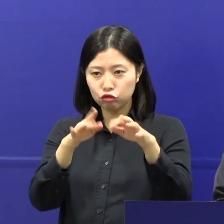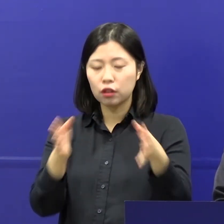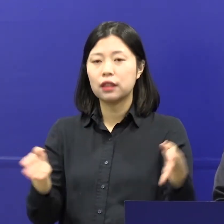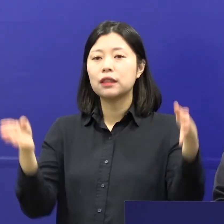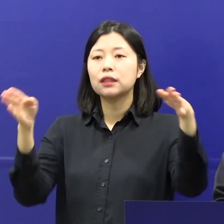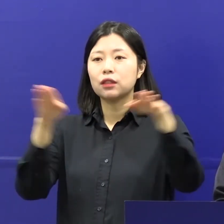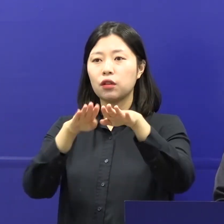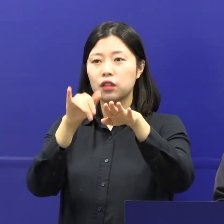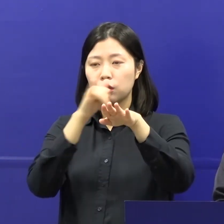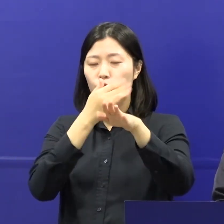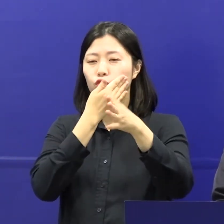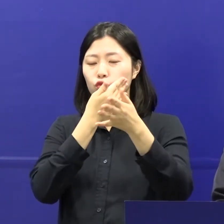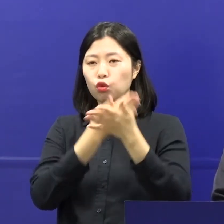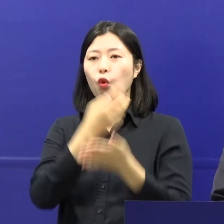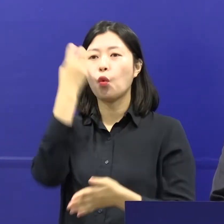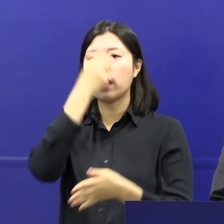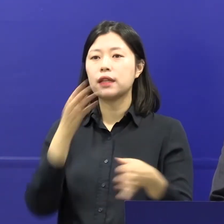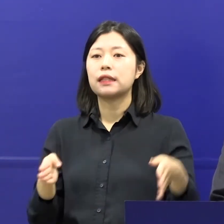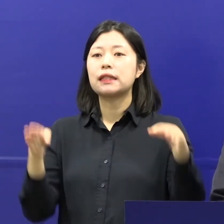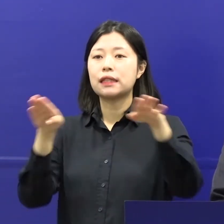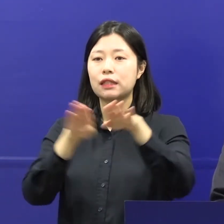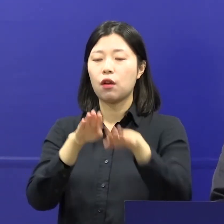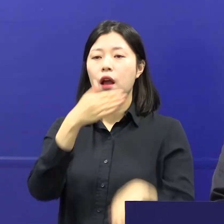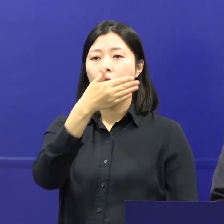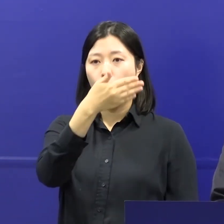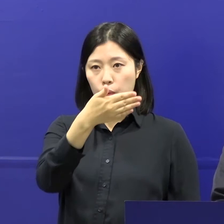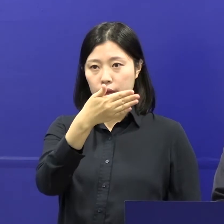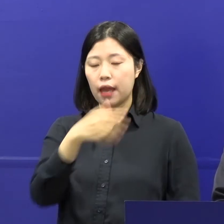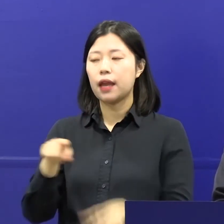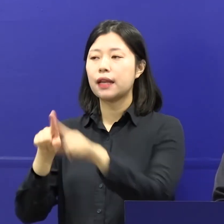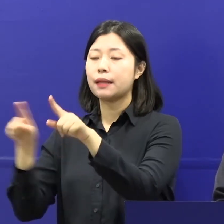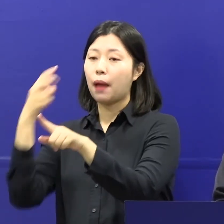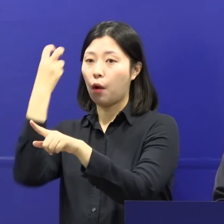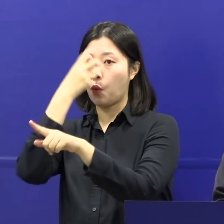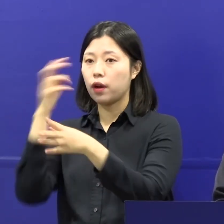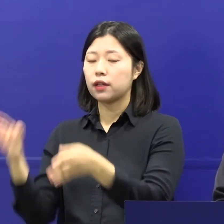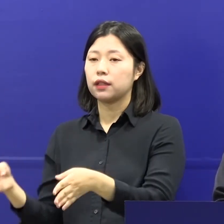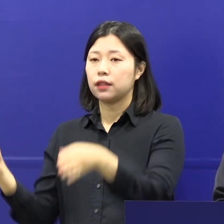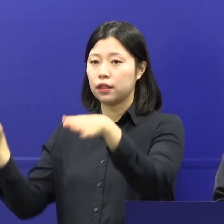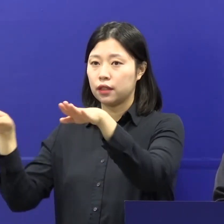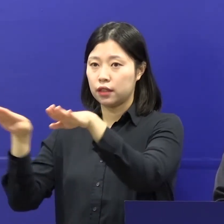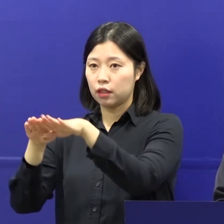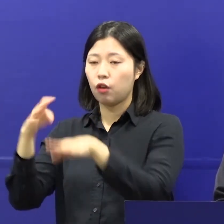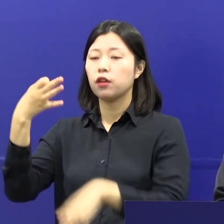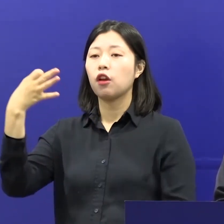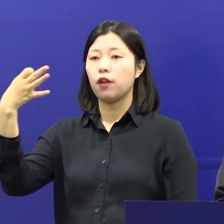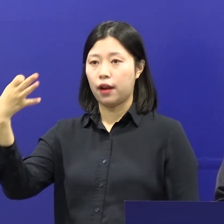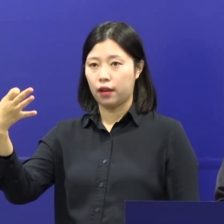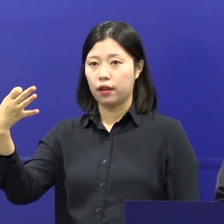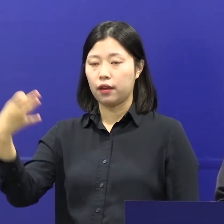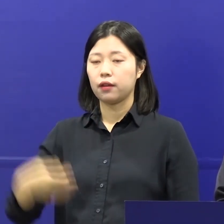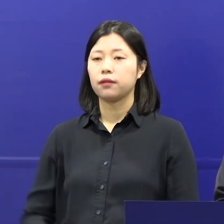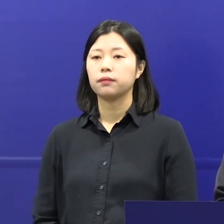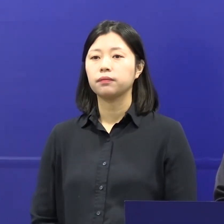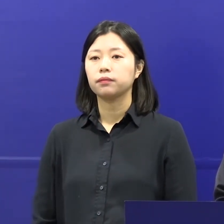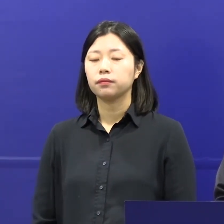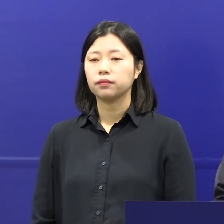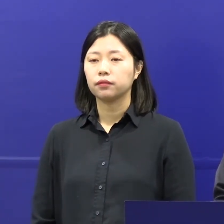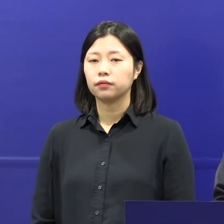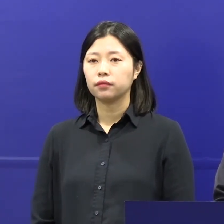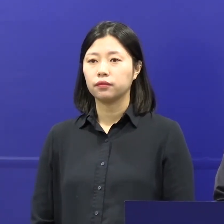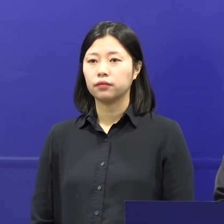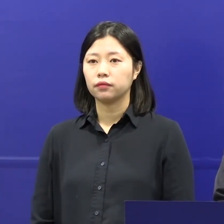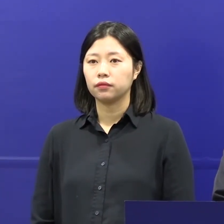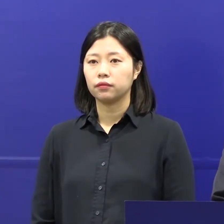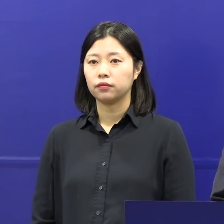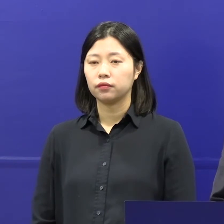중점관리시설 9개 업종과 일반관리시설 14개 업종으로 이원화하는 학교 사회적 거리